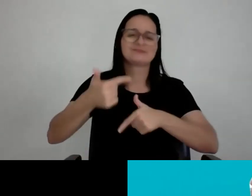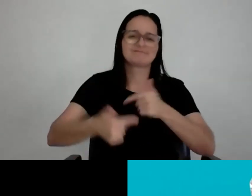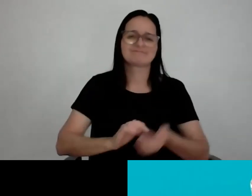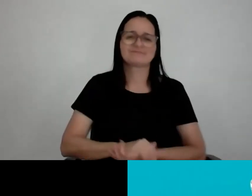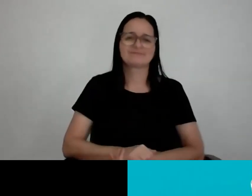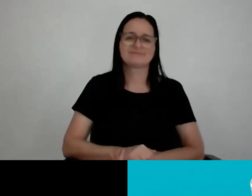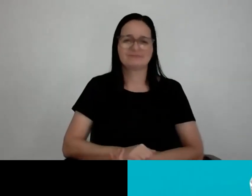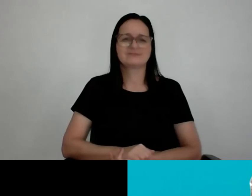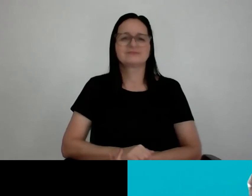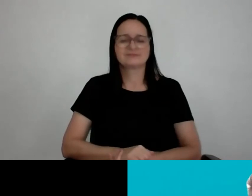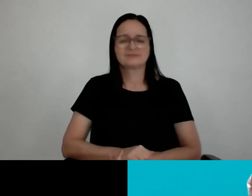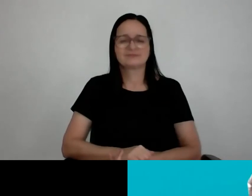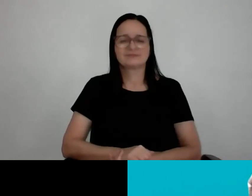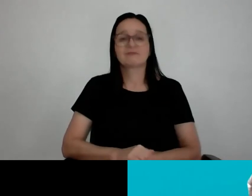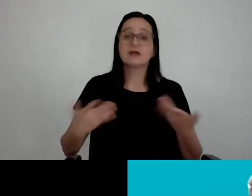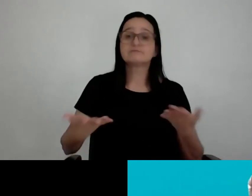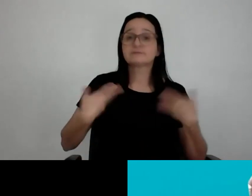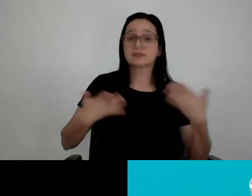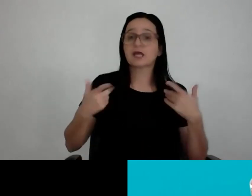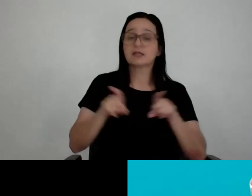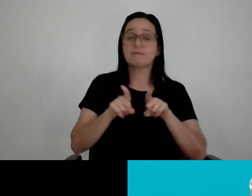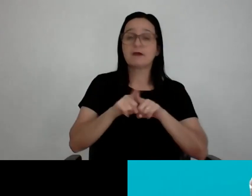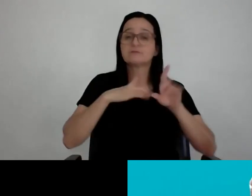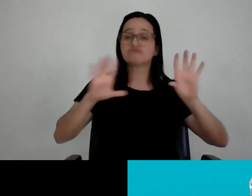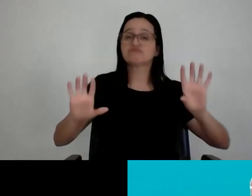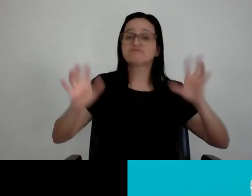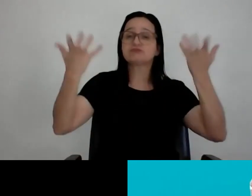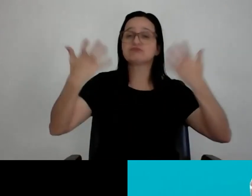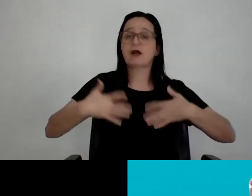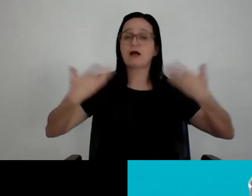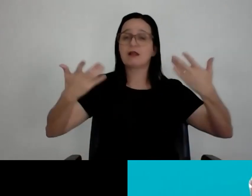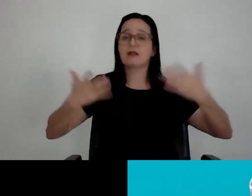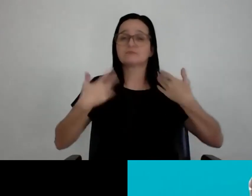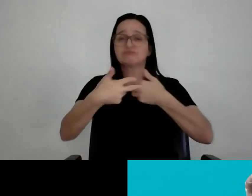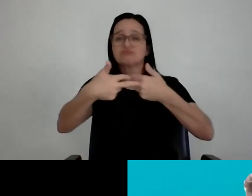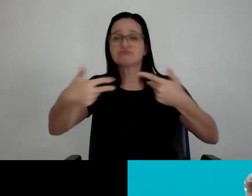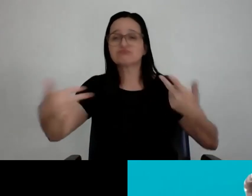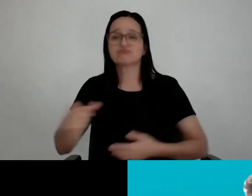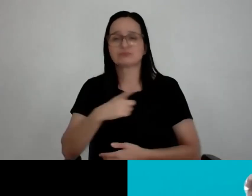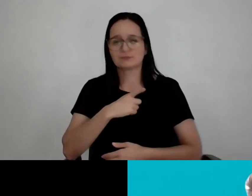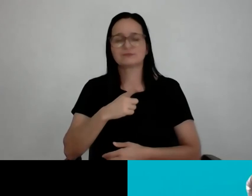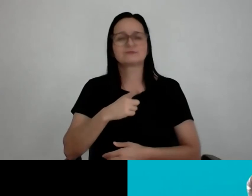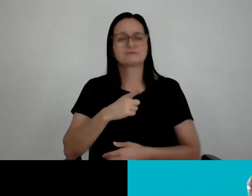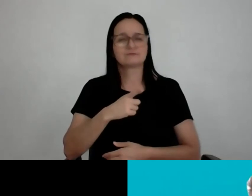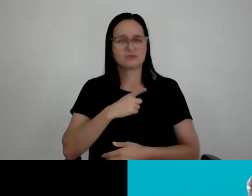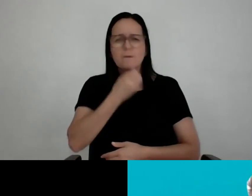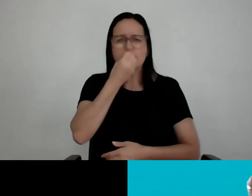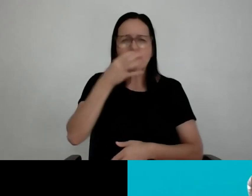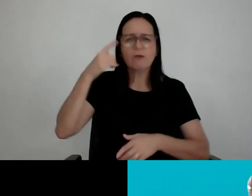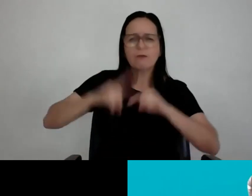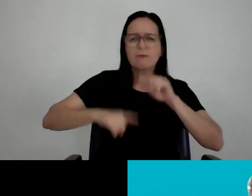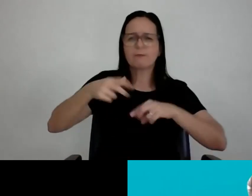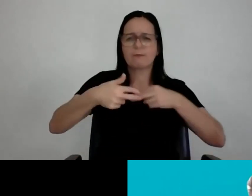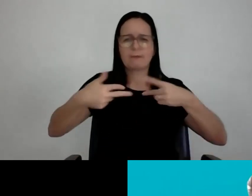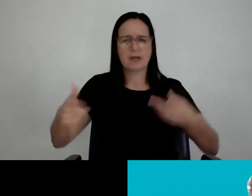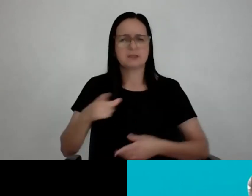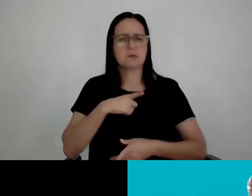Independente também, festival, evento, festa, alegria, energia, com bom conteúdo. Mas qualquer projeto,